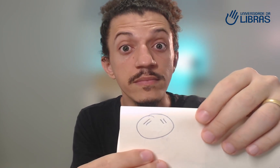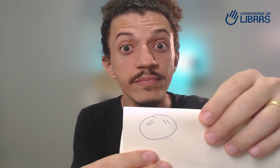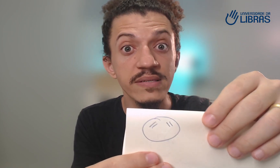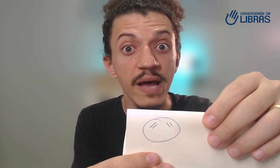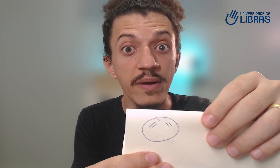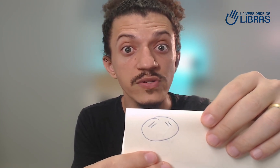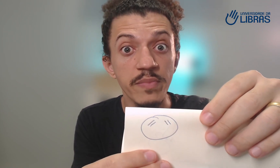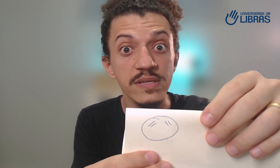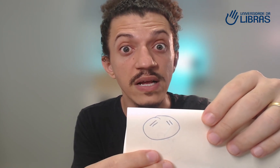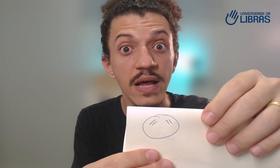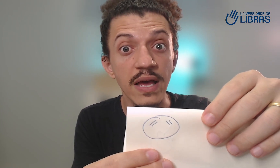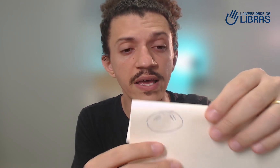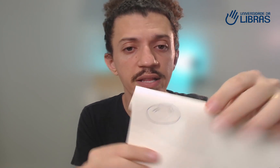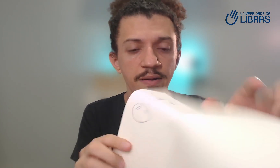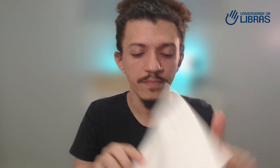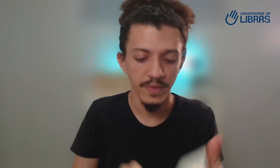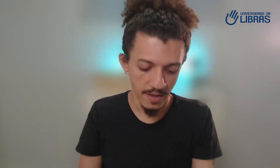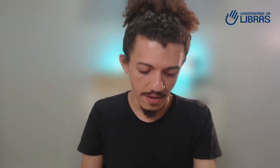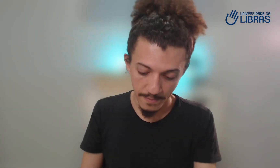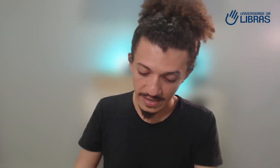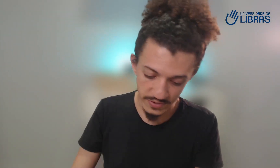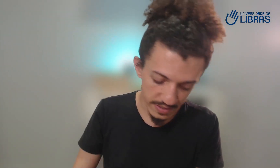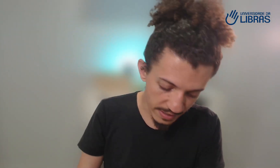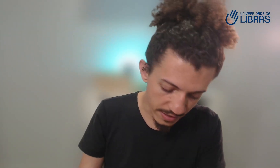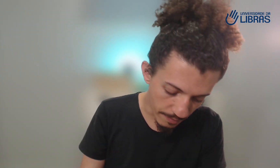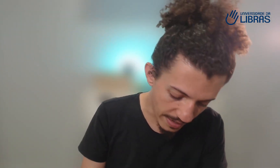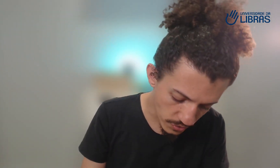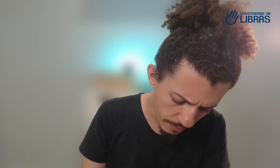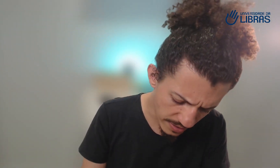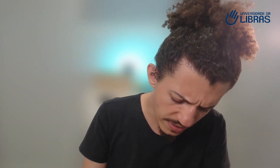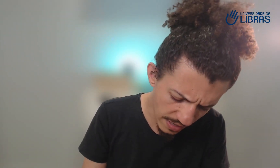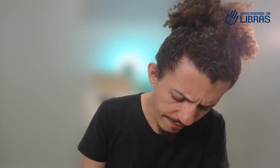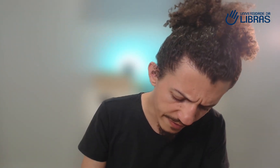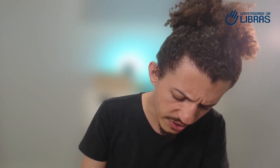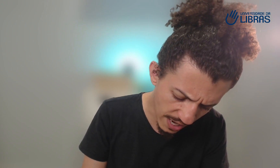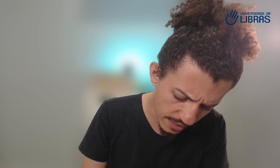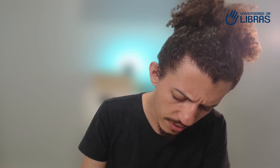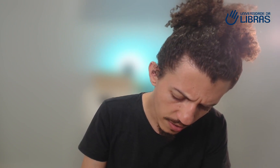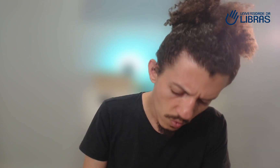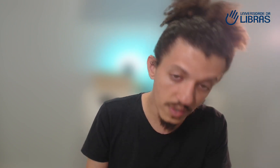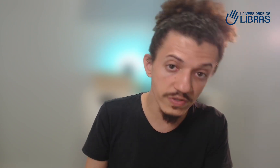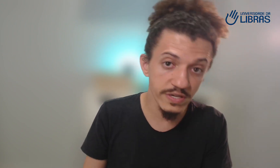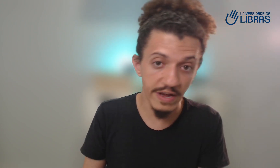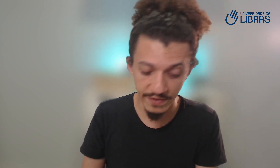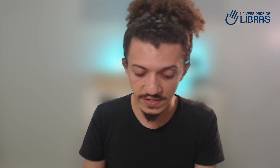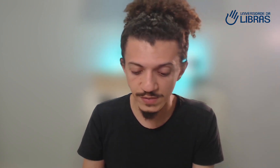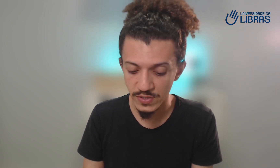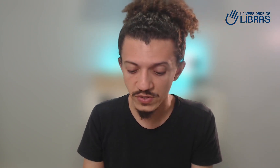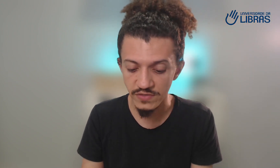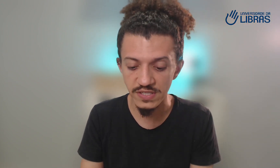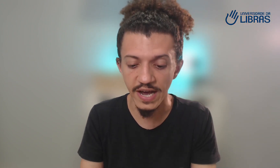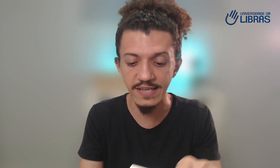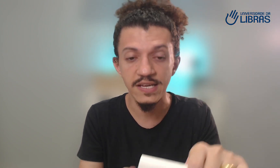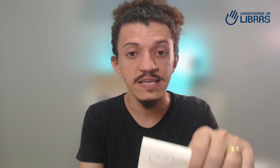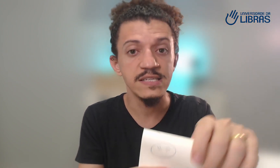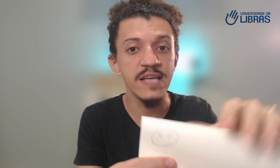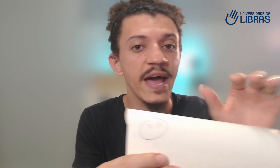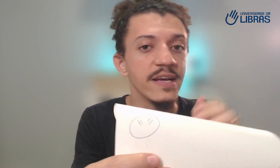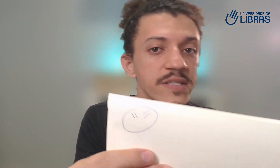Percebe? A sobrancelha erguida. Mas você tem também a sobrancelha fechada. Quando você vai fazer expressões faciais sérias.